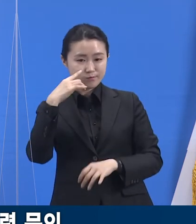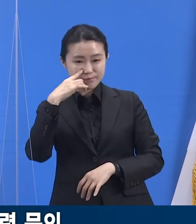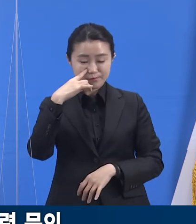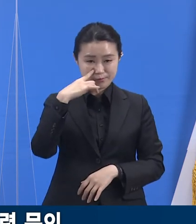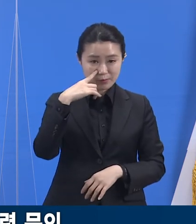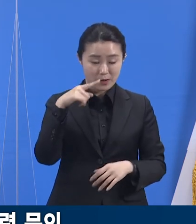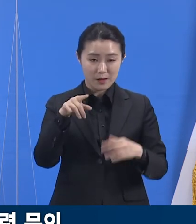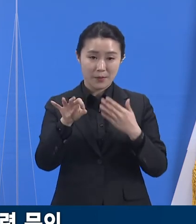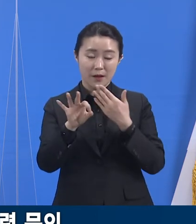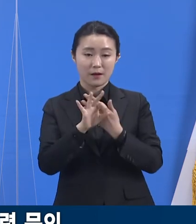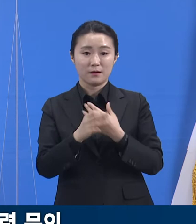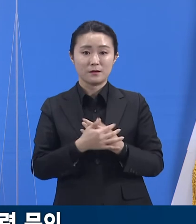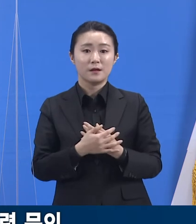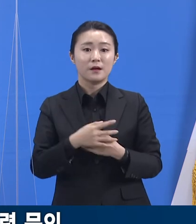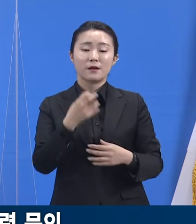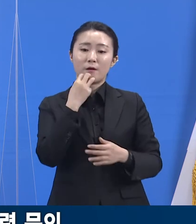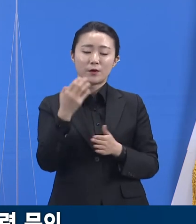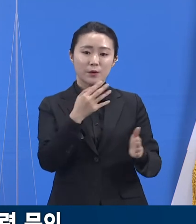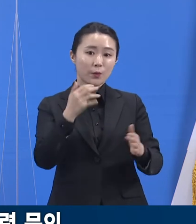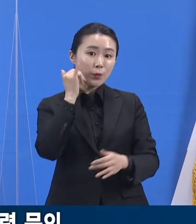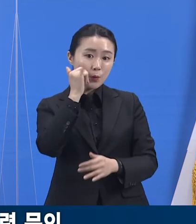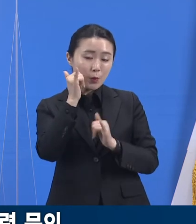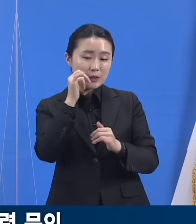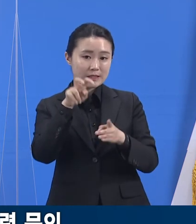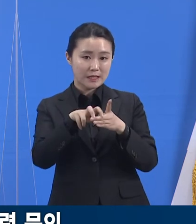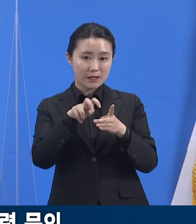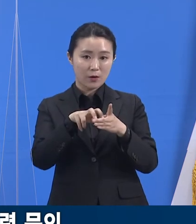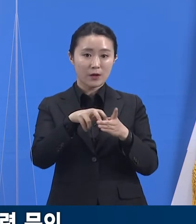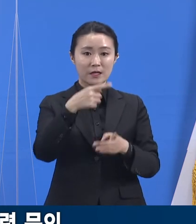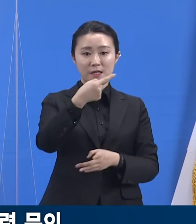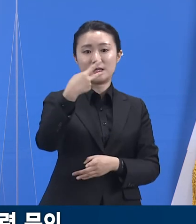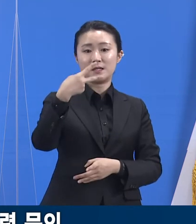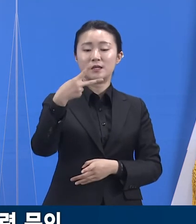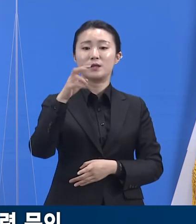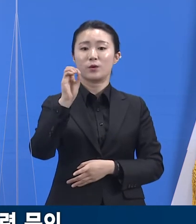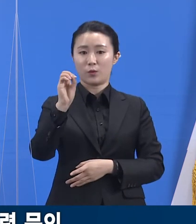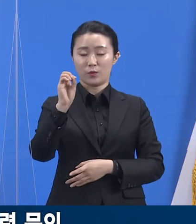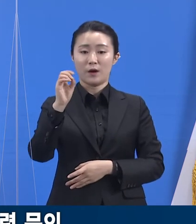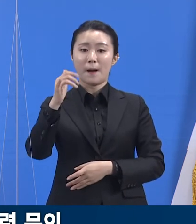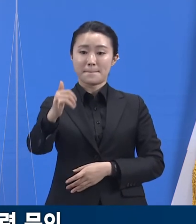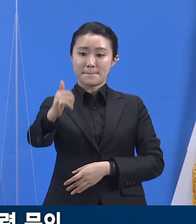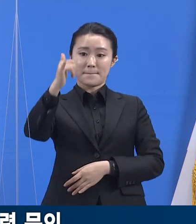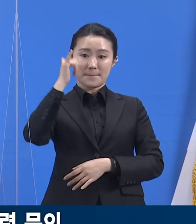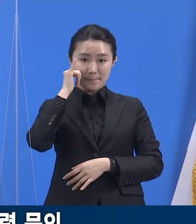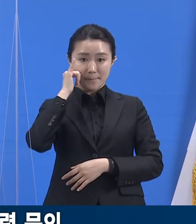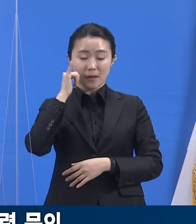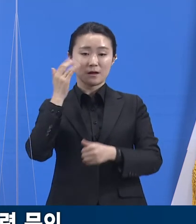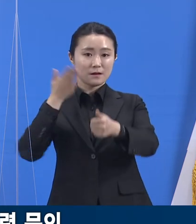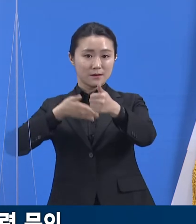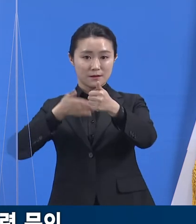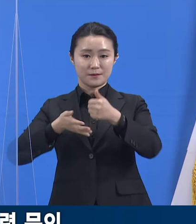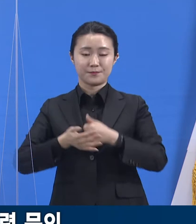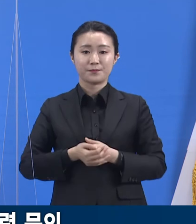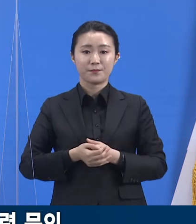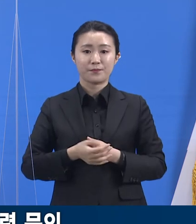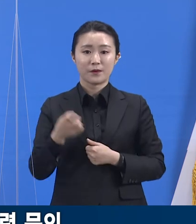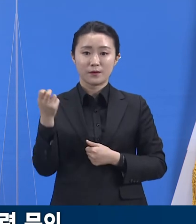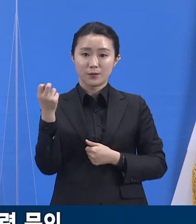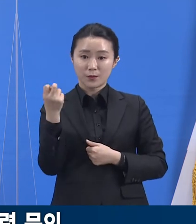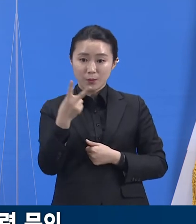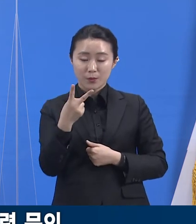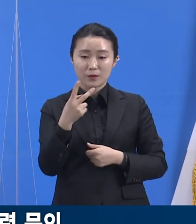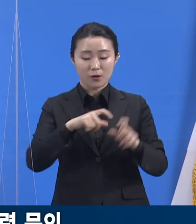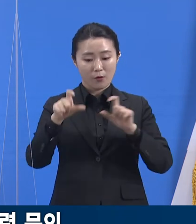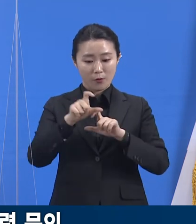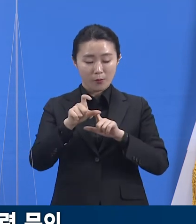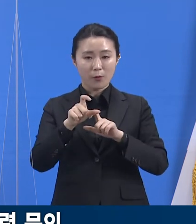031-120으로 연락을 주시기 바라며 연락 후 중앙부처 및 시군의 답변이 필요한 경우에는 질병청 콜센터나